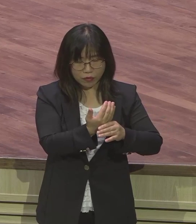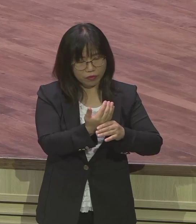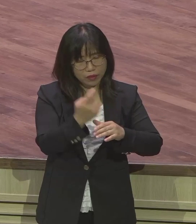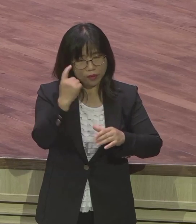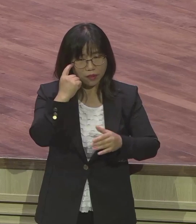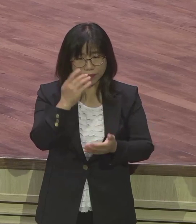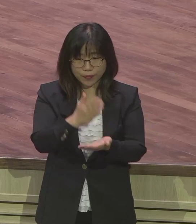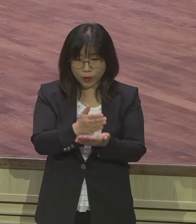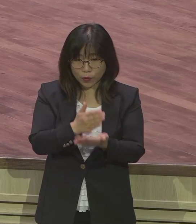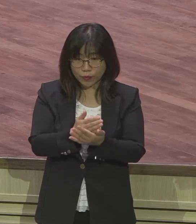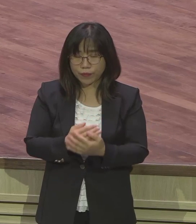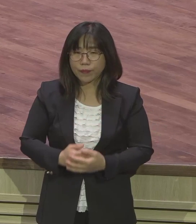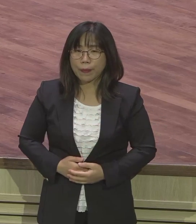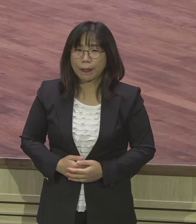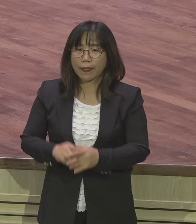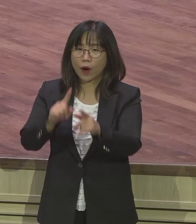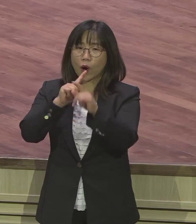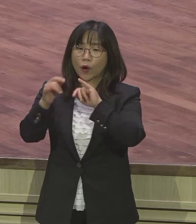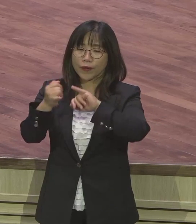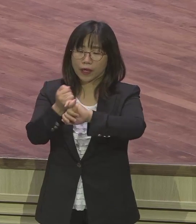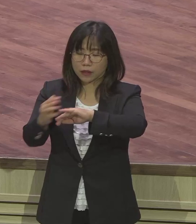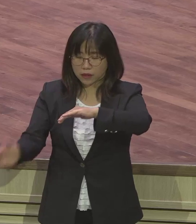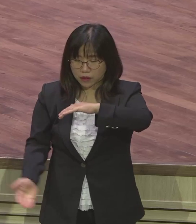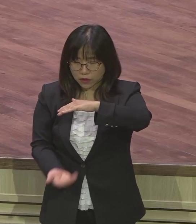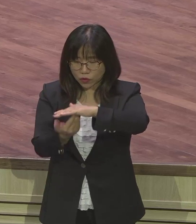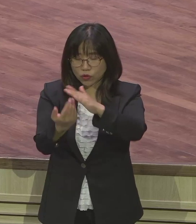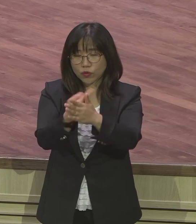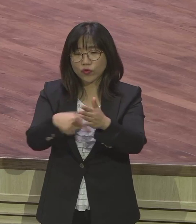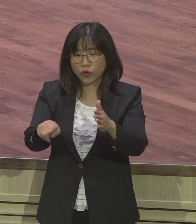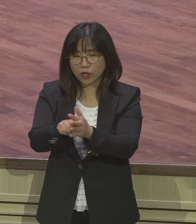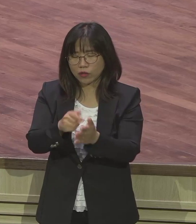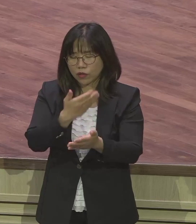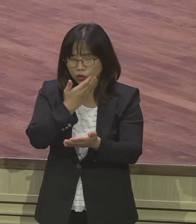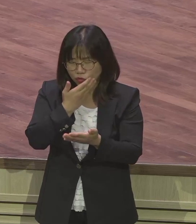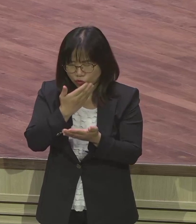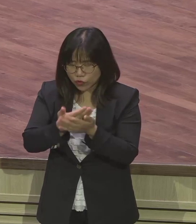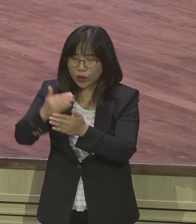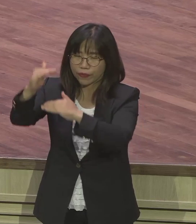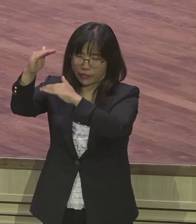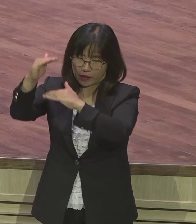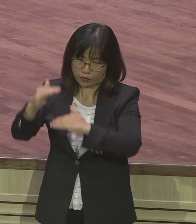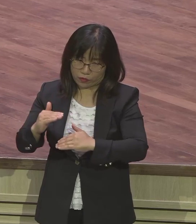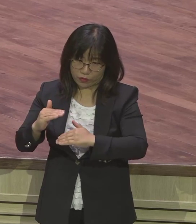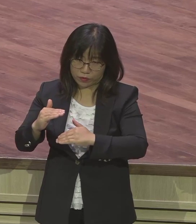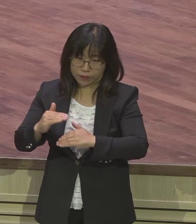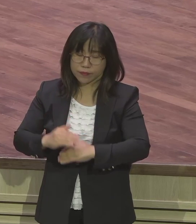은약 성취 은약 여정 속에 아주 중요한 내용이에요